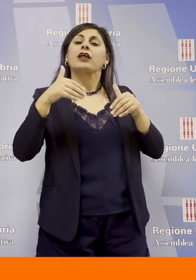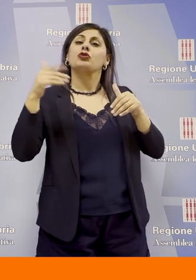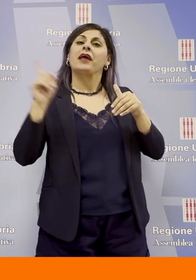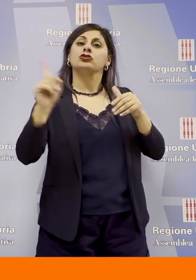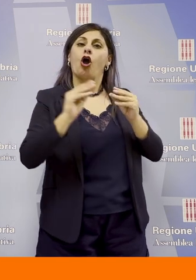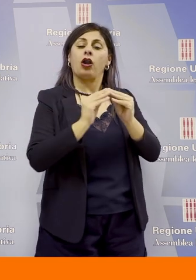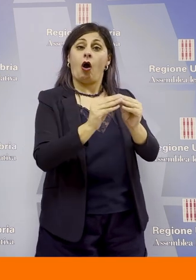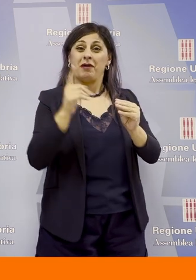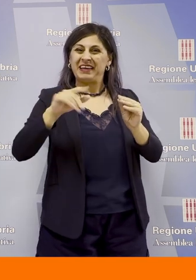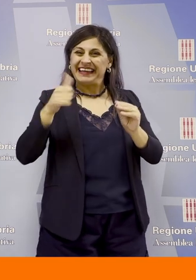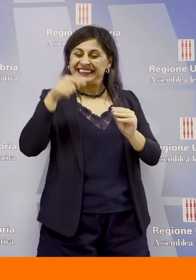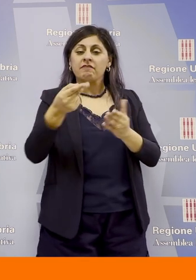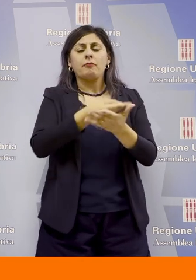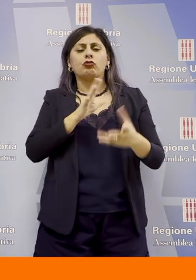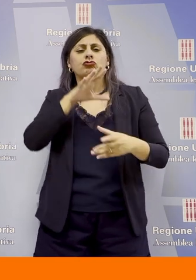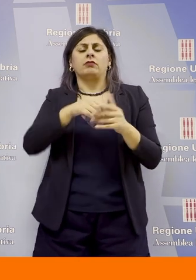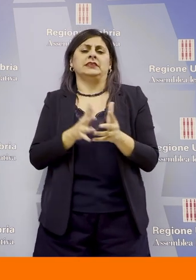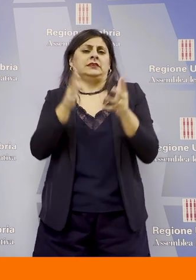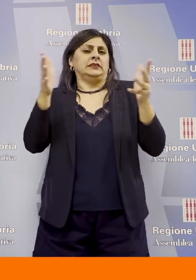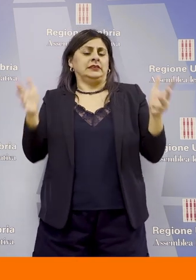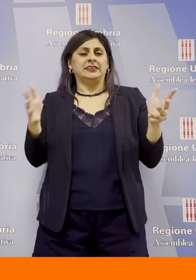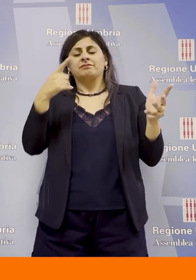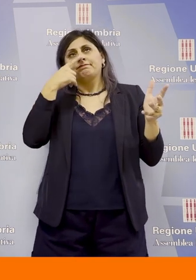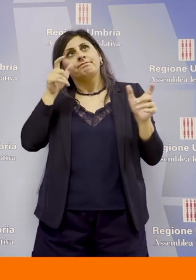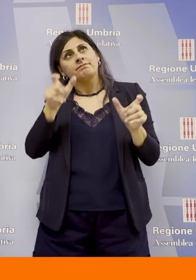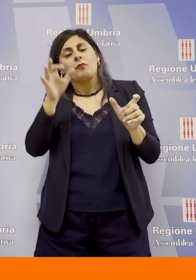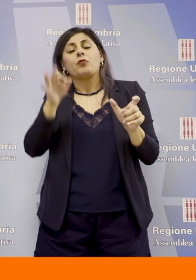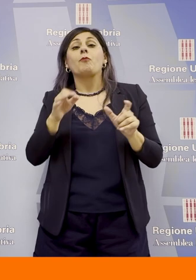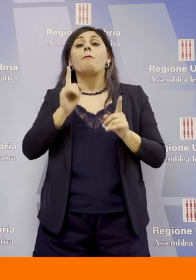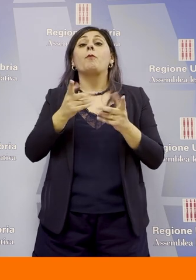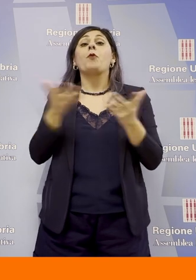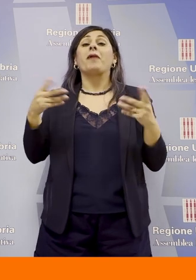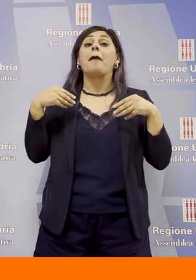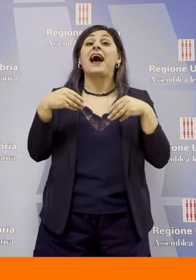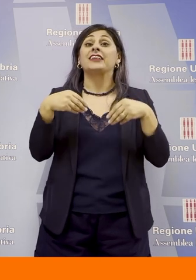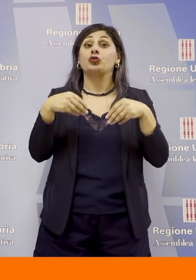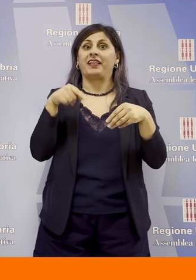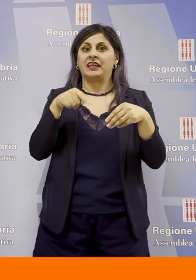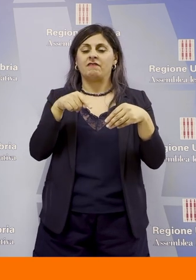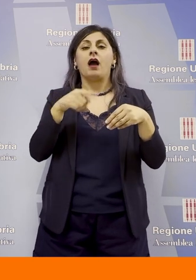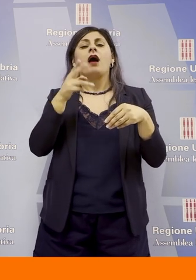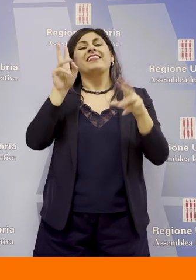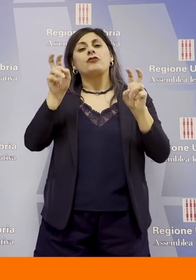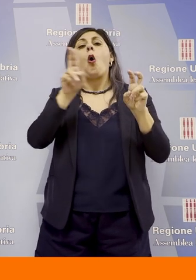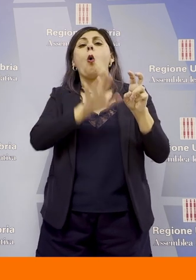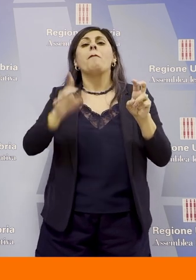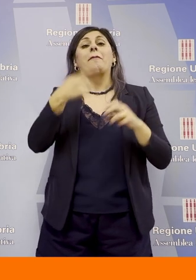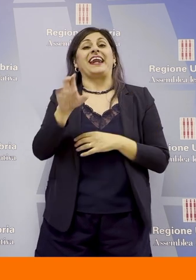rientra in un più ampio progetto concernente le dinamiche partecipative e politiche pubbliche L'Umbria per l'Europa. Paola